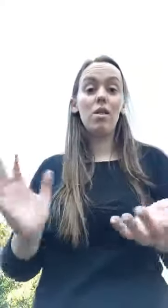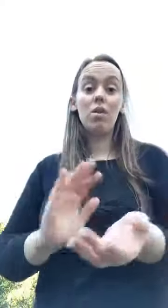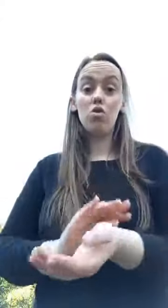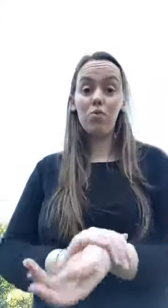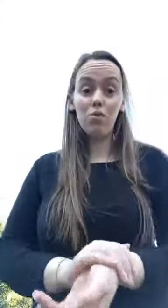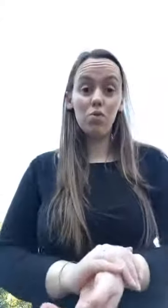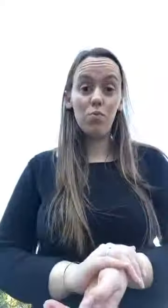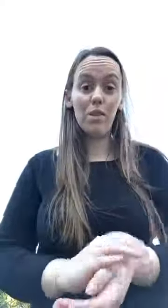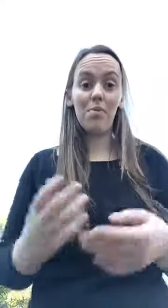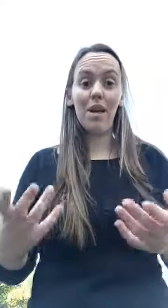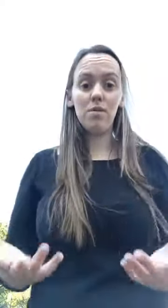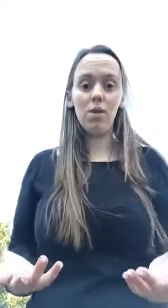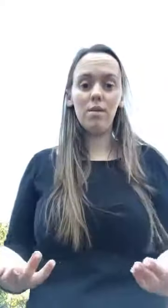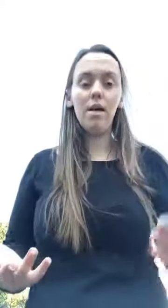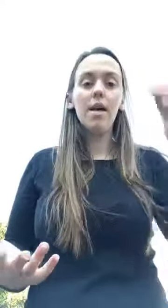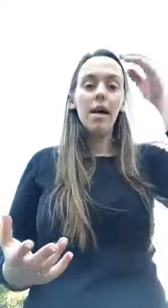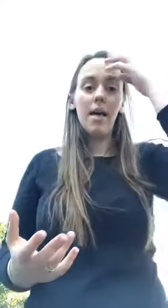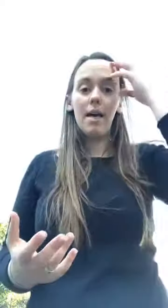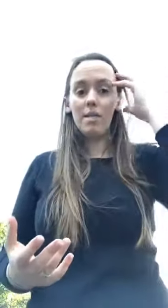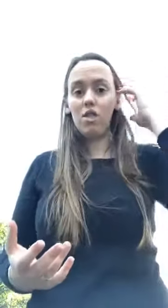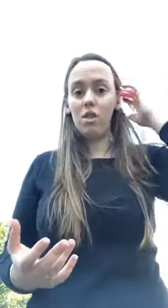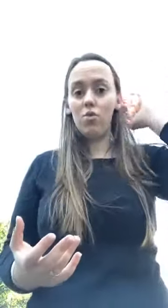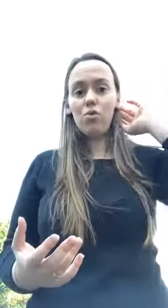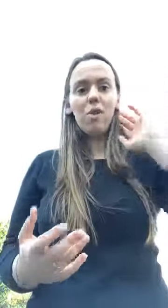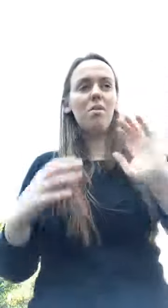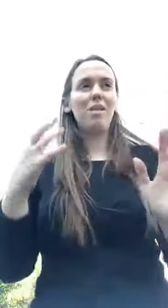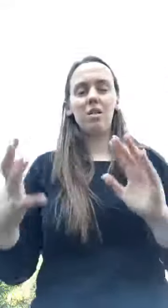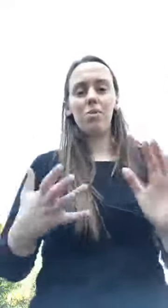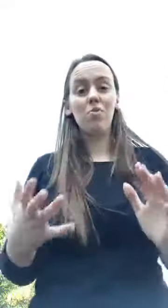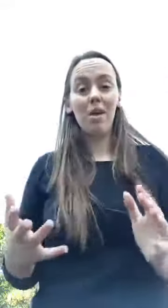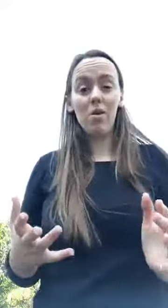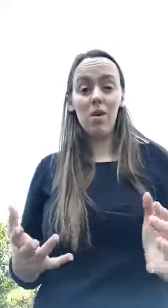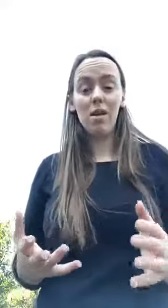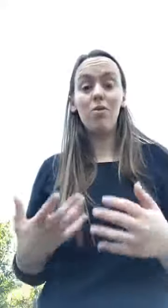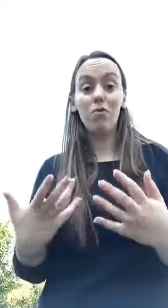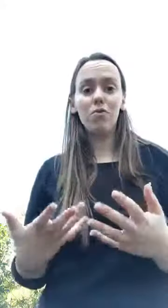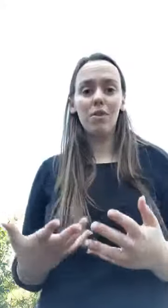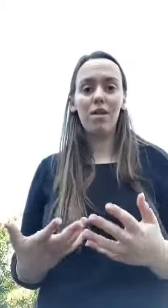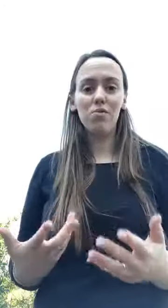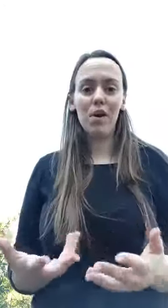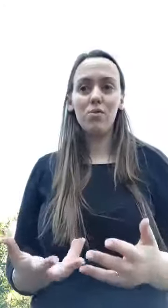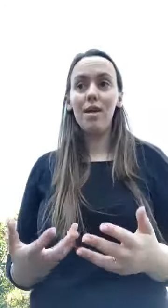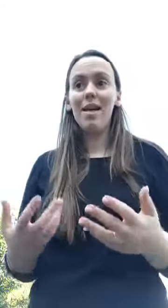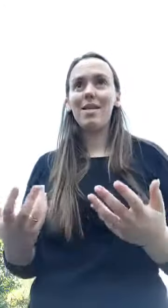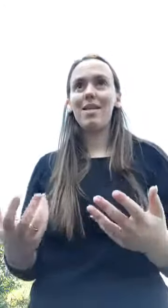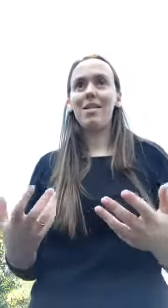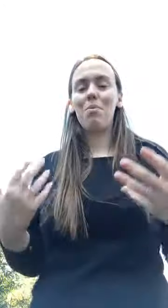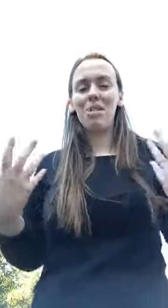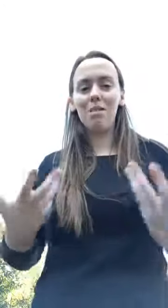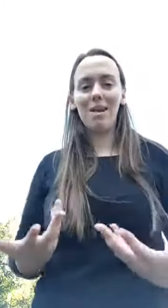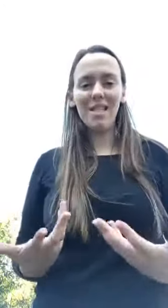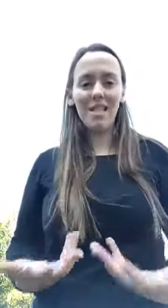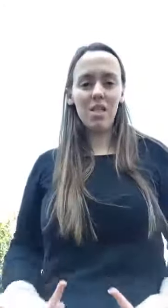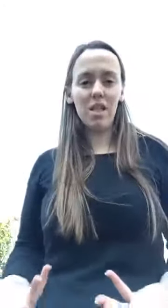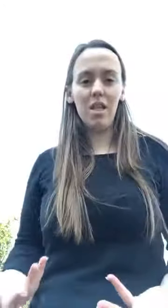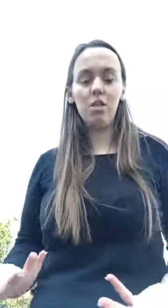utilizem nos pulsos, por exemplo, à noite, antes de ir dormir mais ou menos meia hora e vão notar de facto que se sentem bastante mais relaxadas